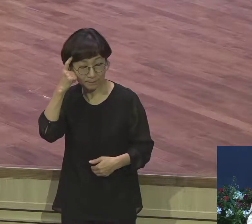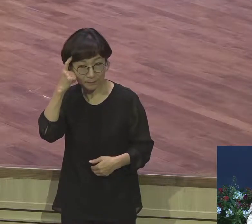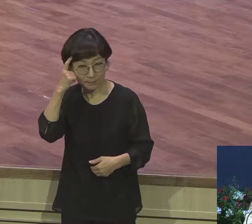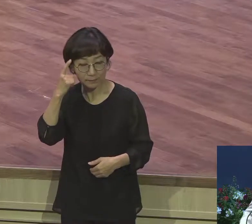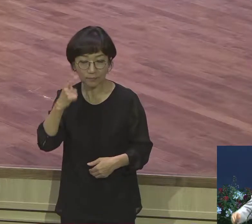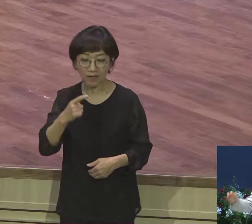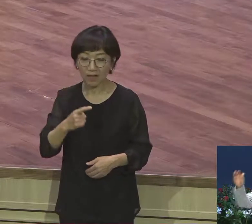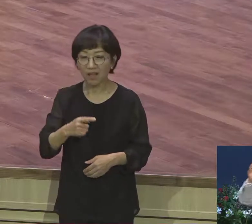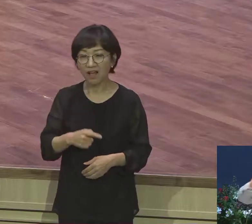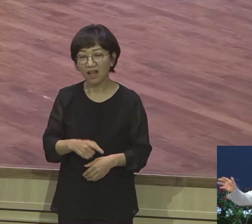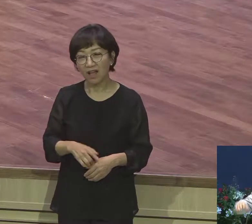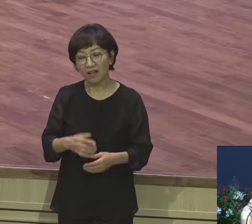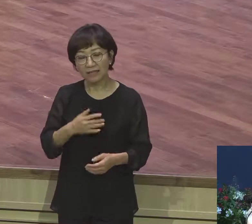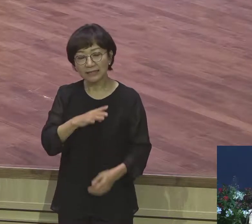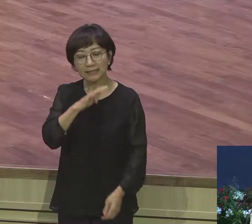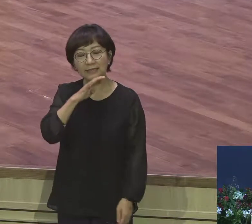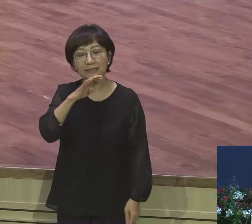그것도 아무 생각이 없어야 돼 그냥